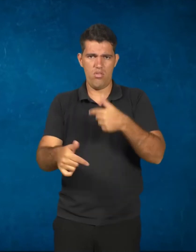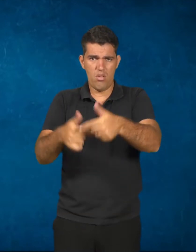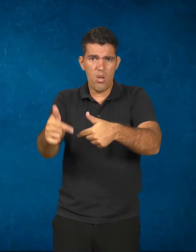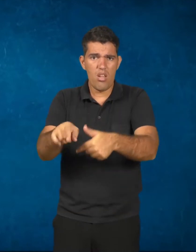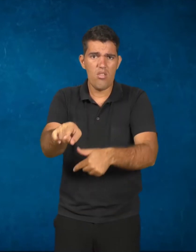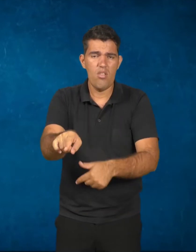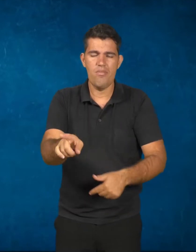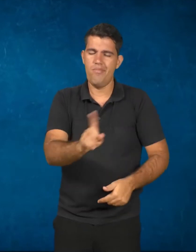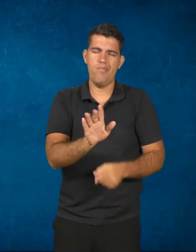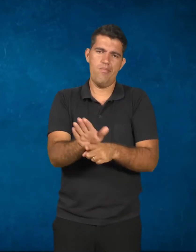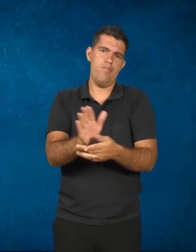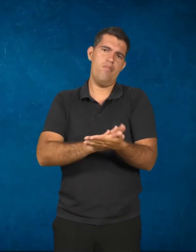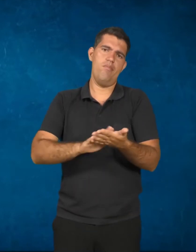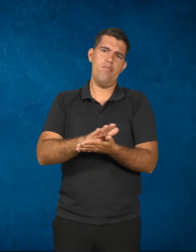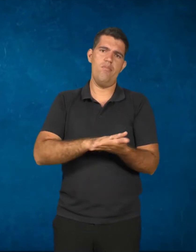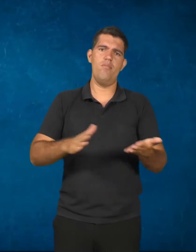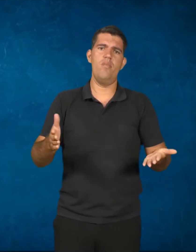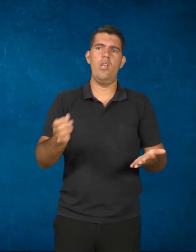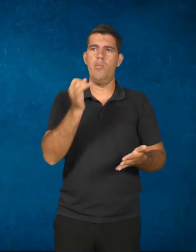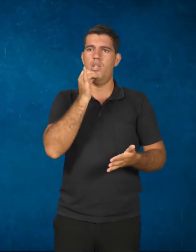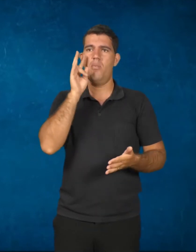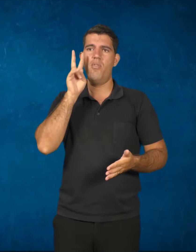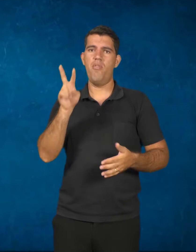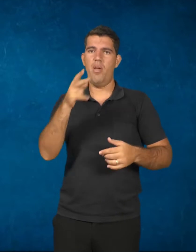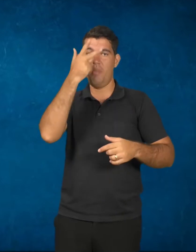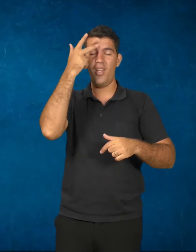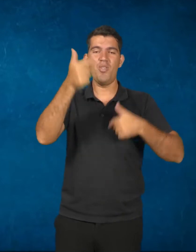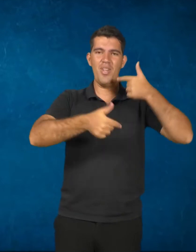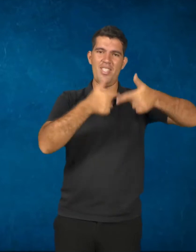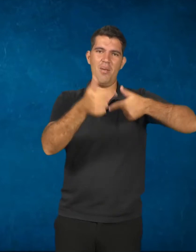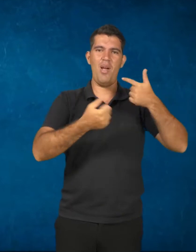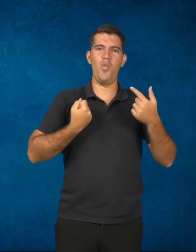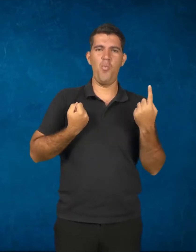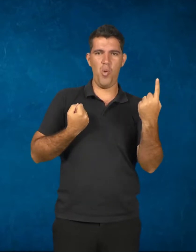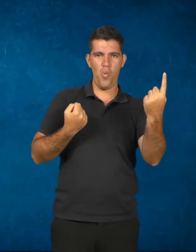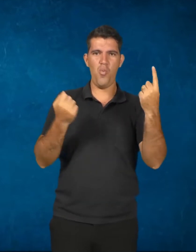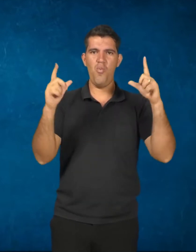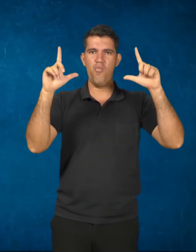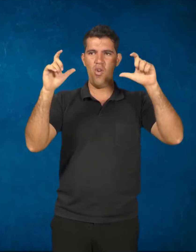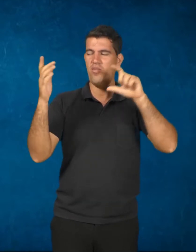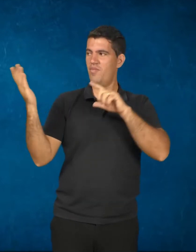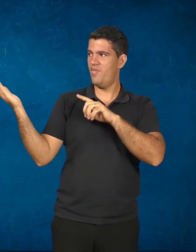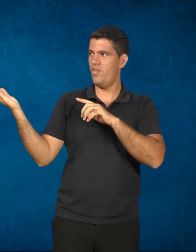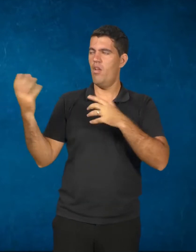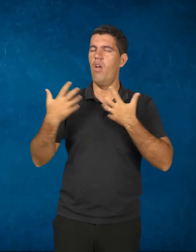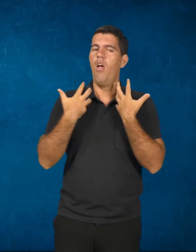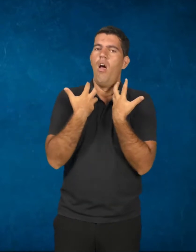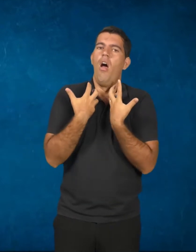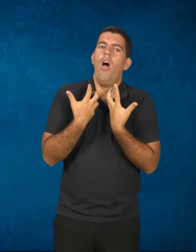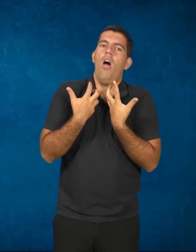A gente pode observar aí, por exemplo, um trabalhador, essa figura 1, ele está exausto sob